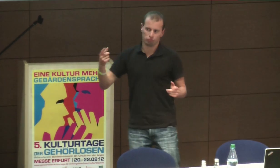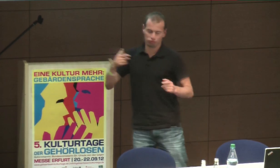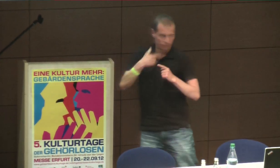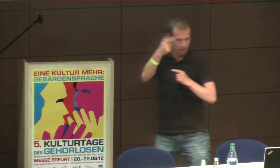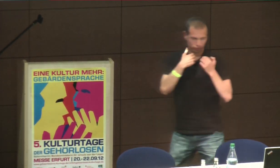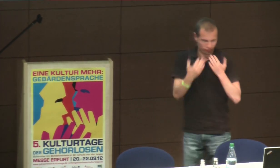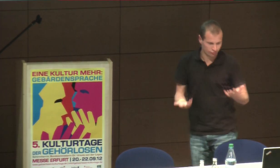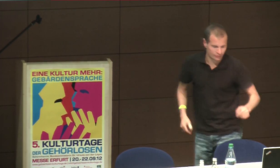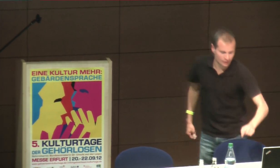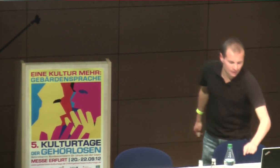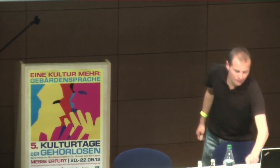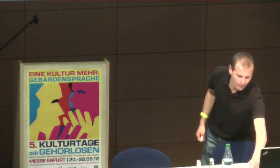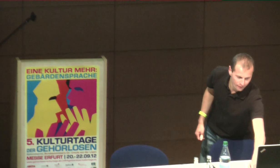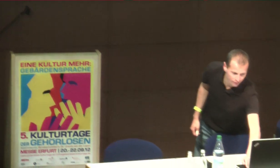Diskussionsprozess auch für alle beginnen.